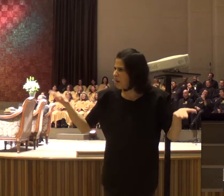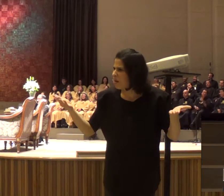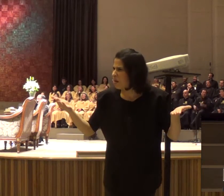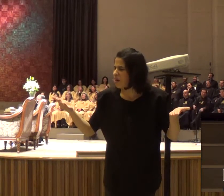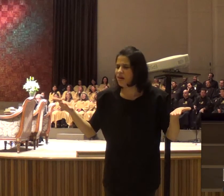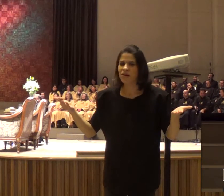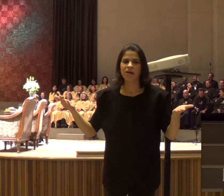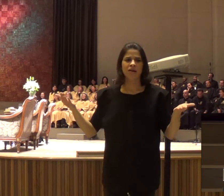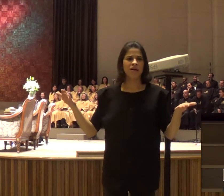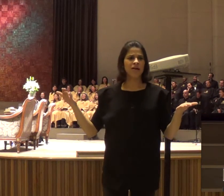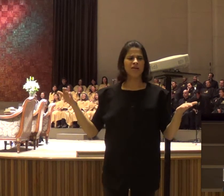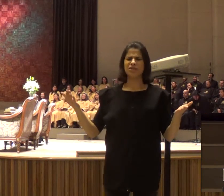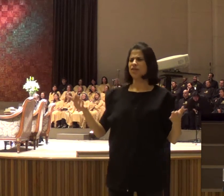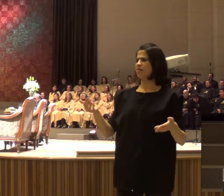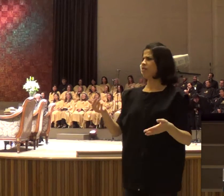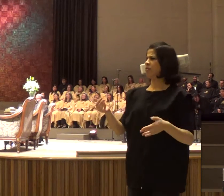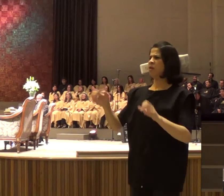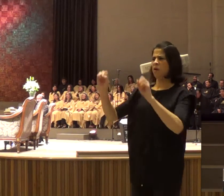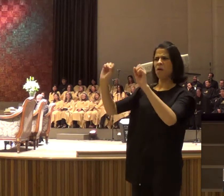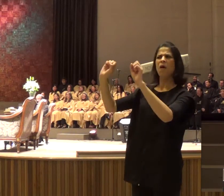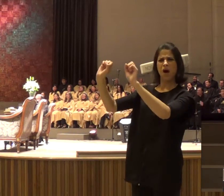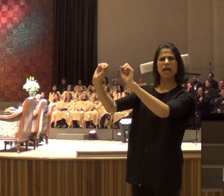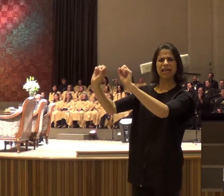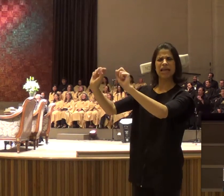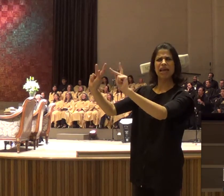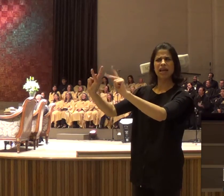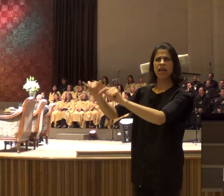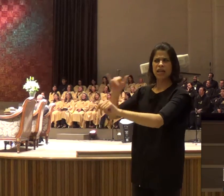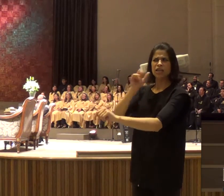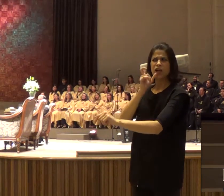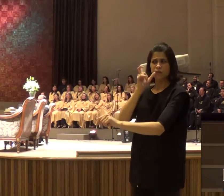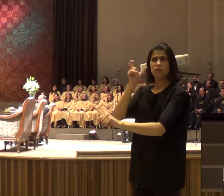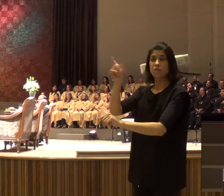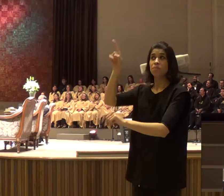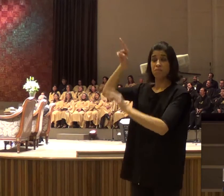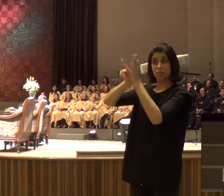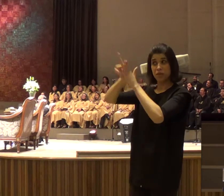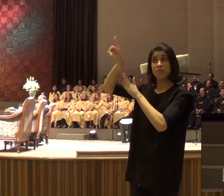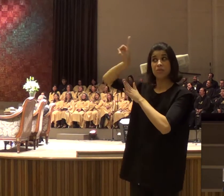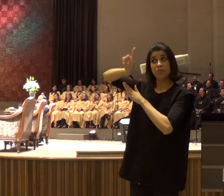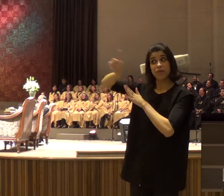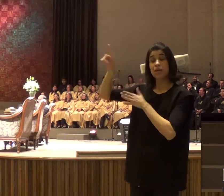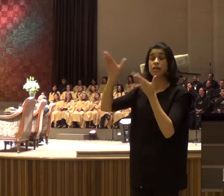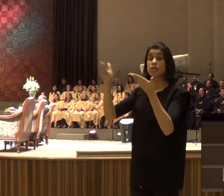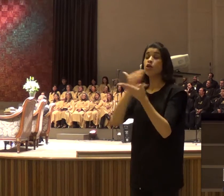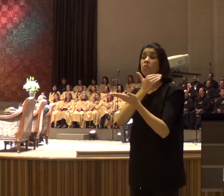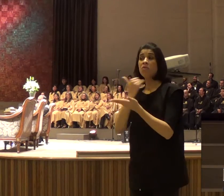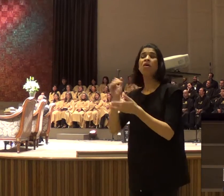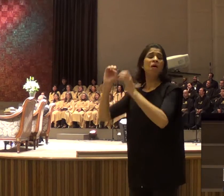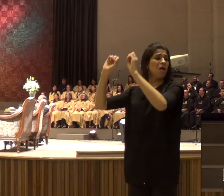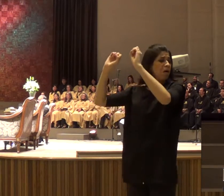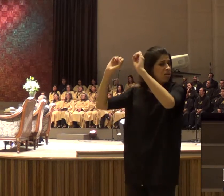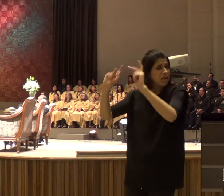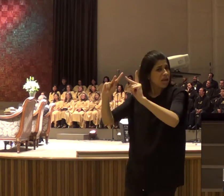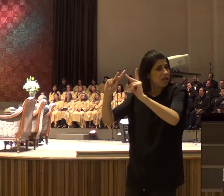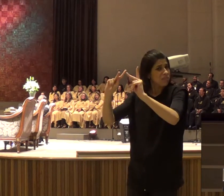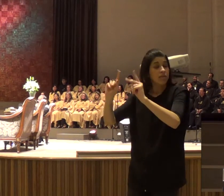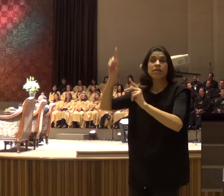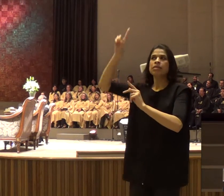aí eu virei para ela e falei, está bem minha irmã, então eu vou devolver a mensagem para o Senhor, se é de Deus vai acontecer, se não é de Deus não vai acontecer,